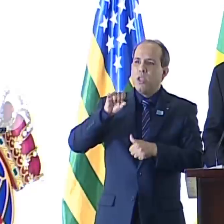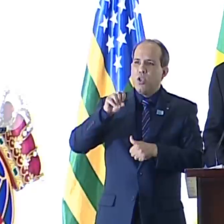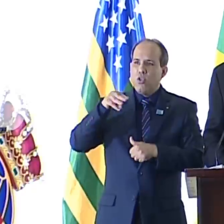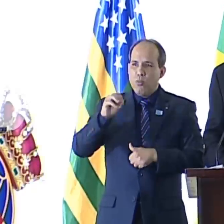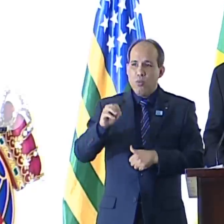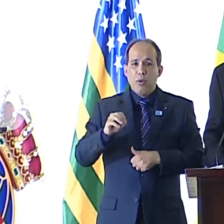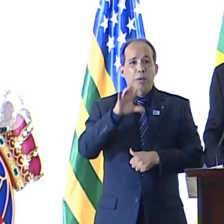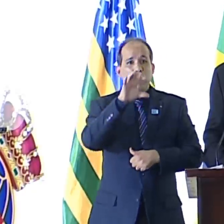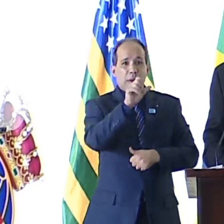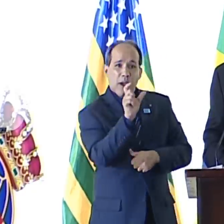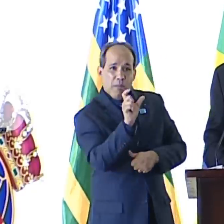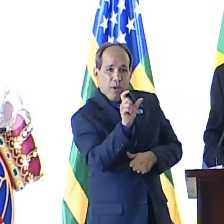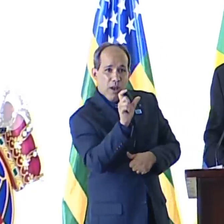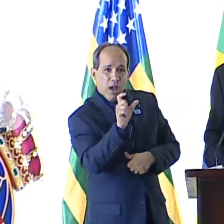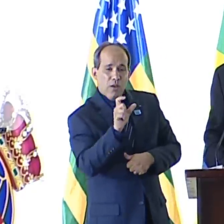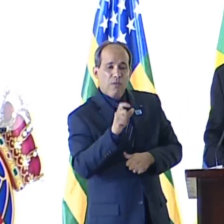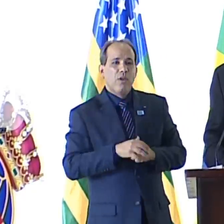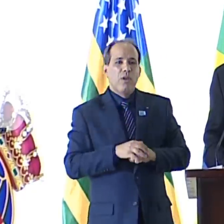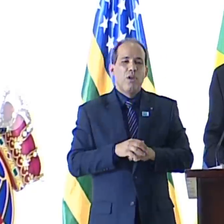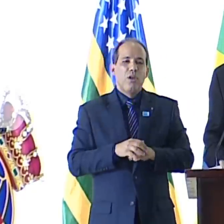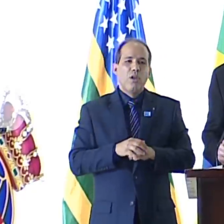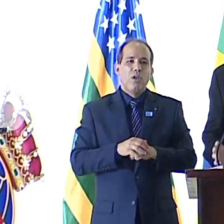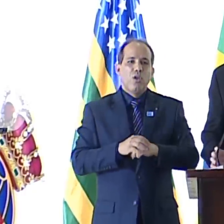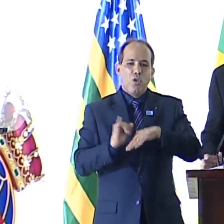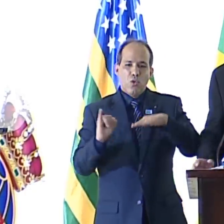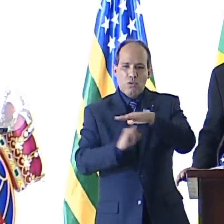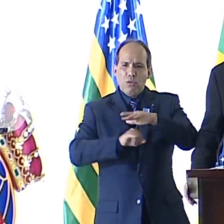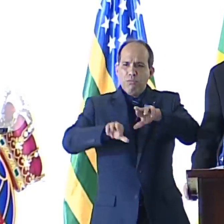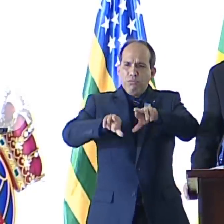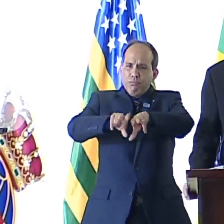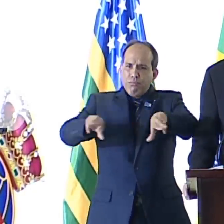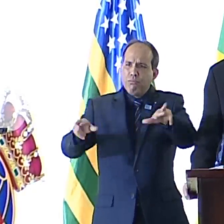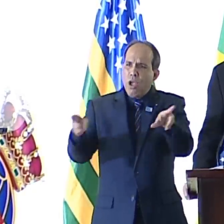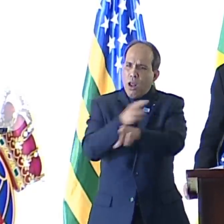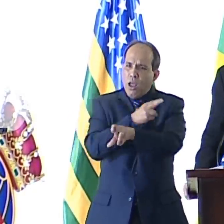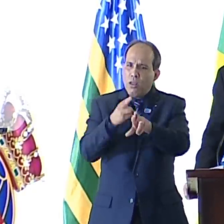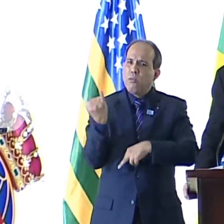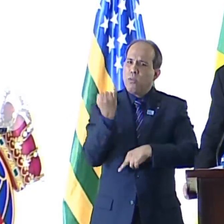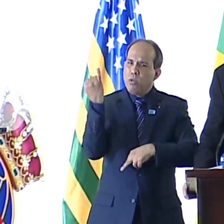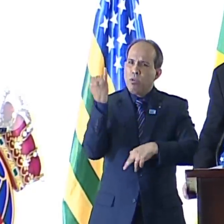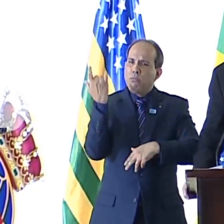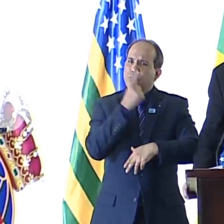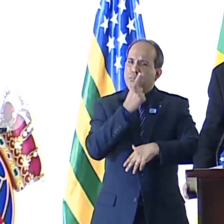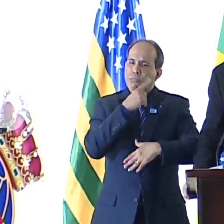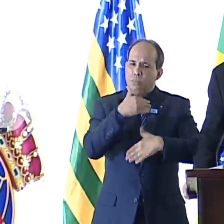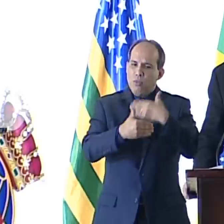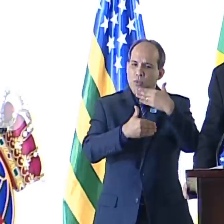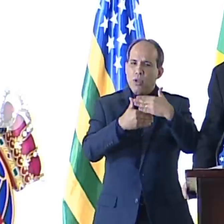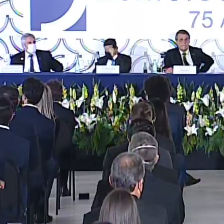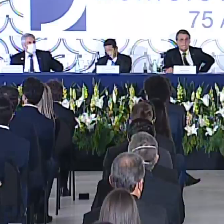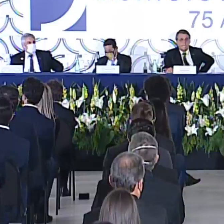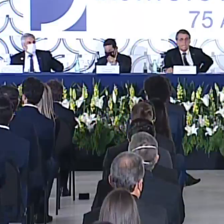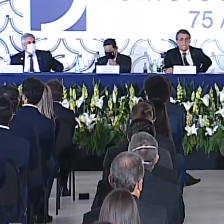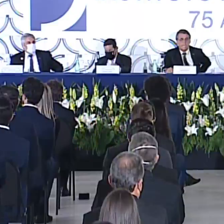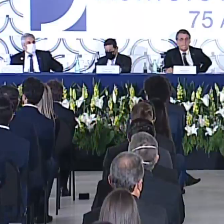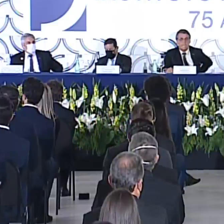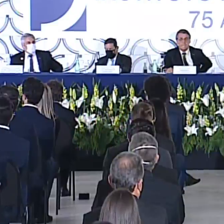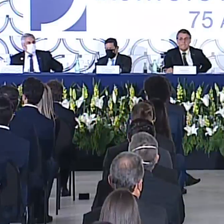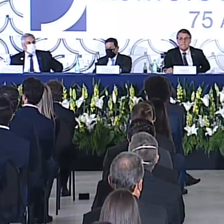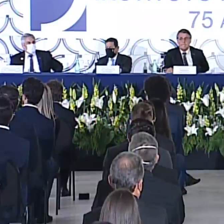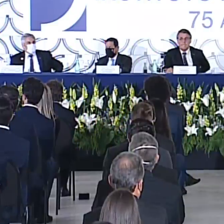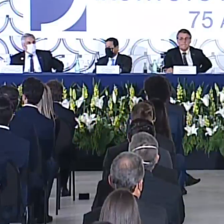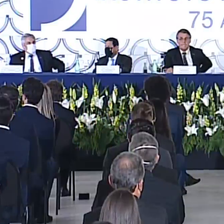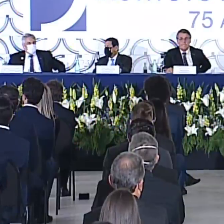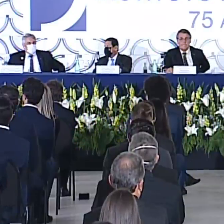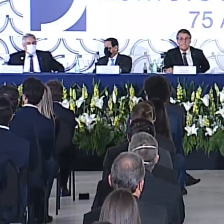Tomam as instituições multilaterais, que podem ser muito úteis para a coordenação entre as nações, e as transformam em multilateralismo,